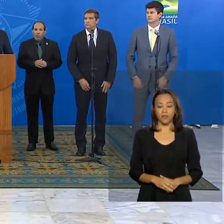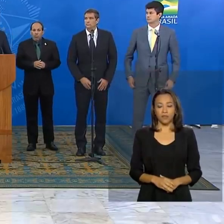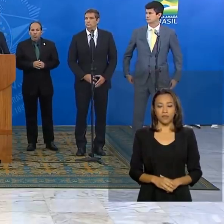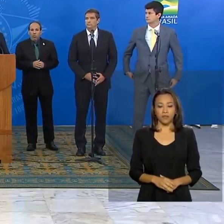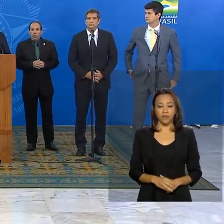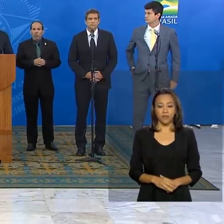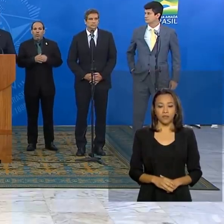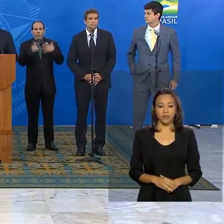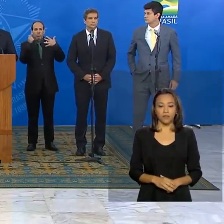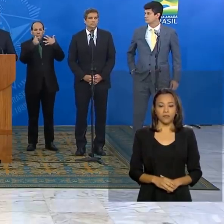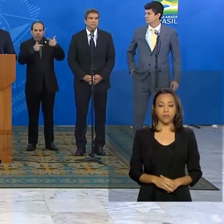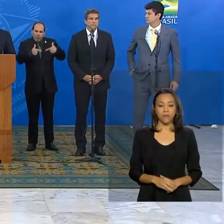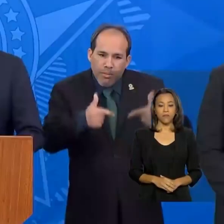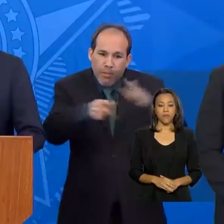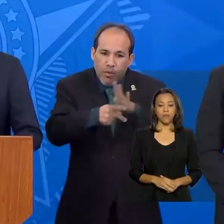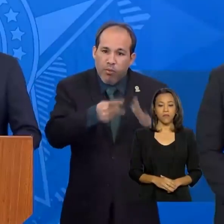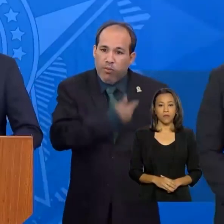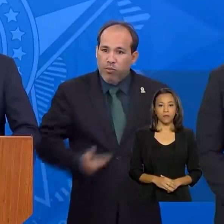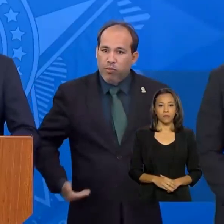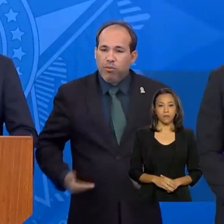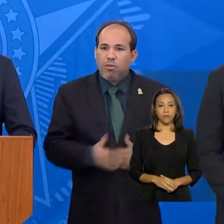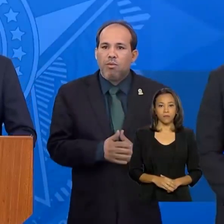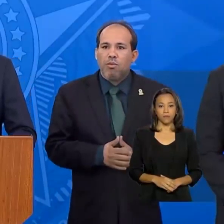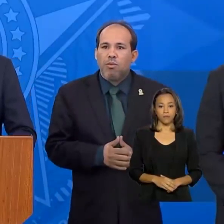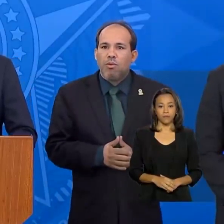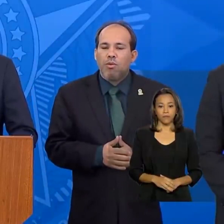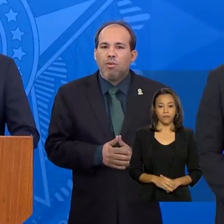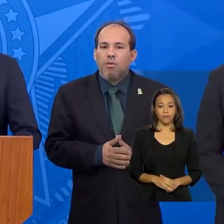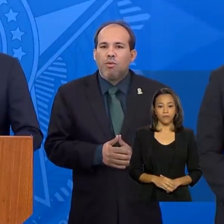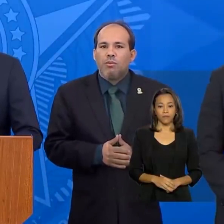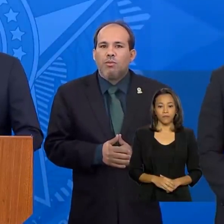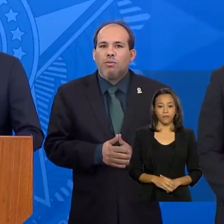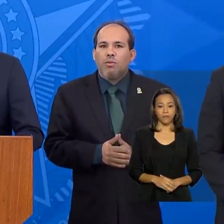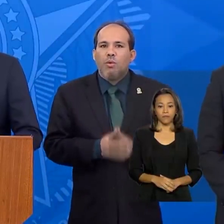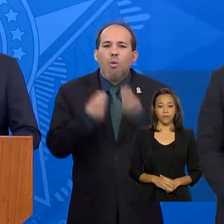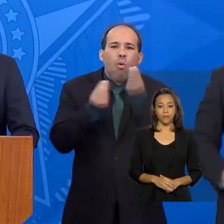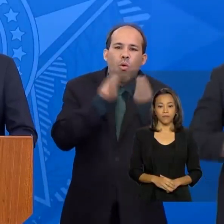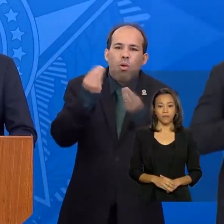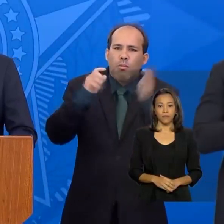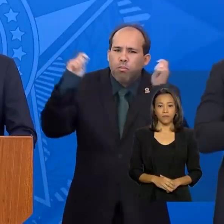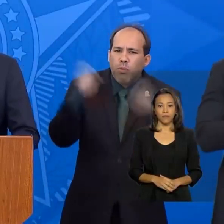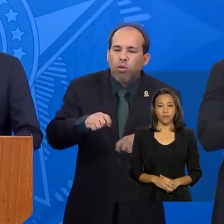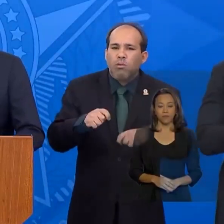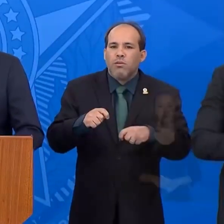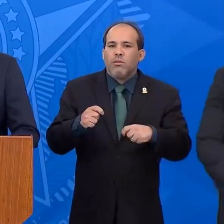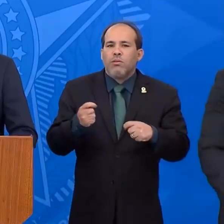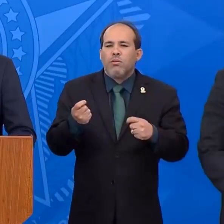medidas já anunciadas pelo governo, de modo que nós possamos atender